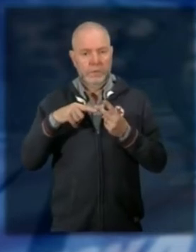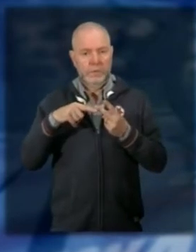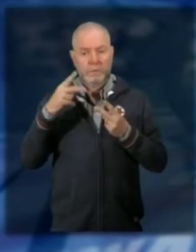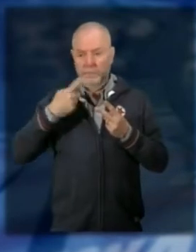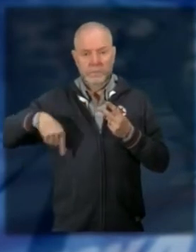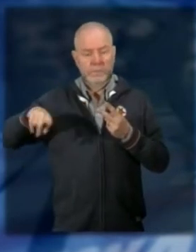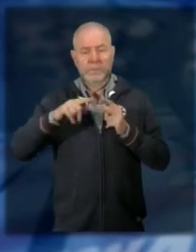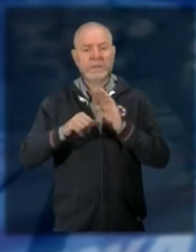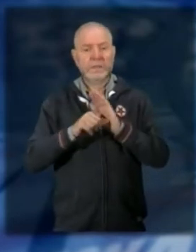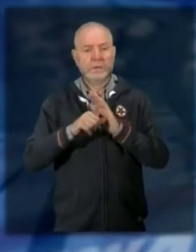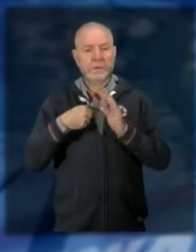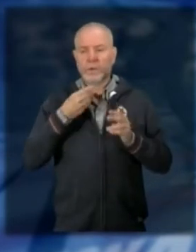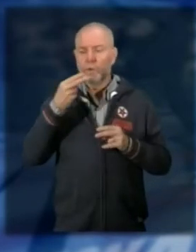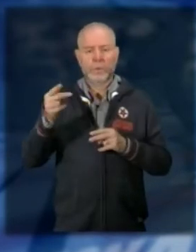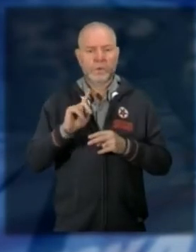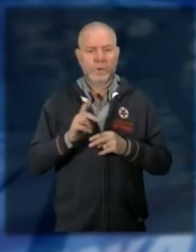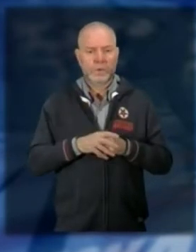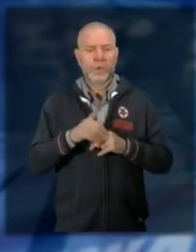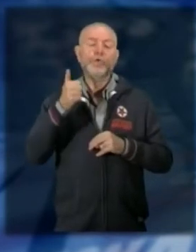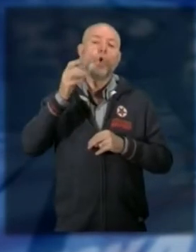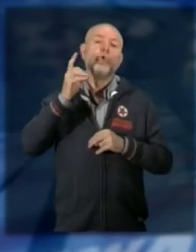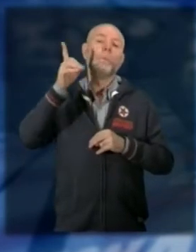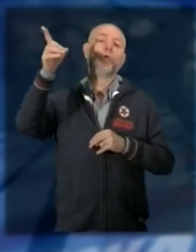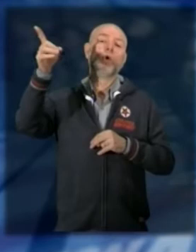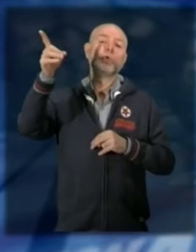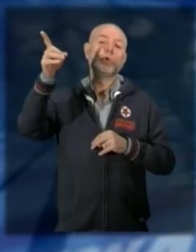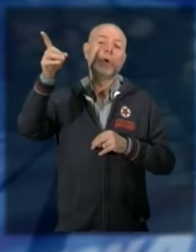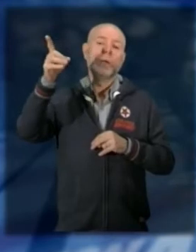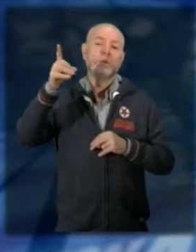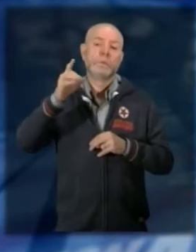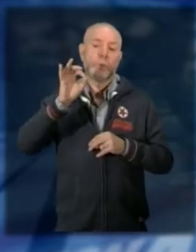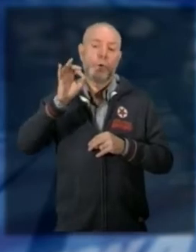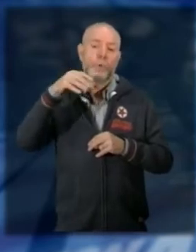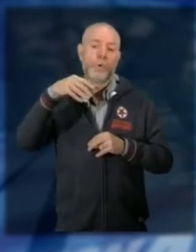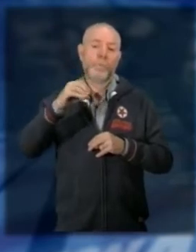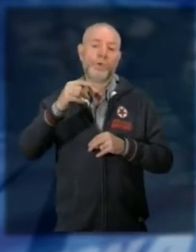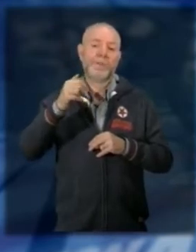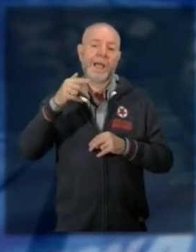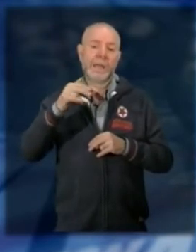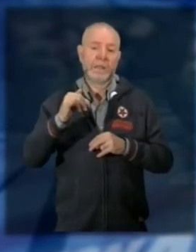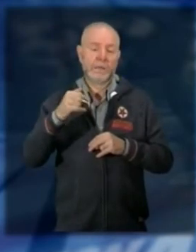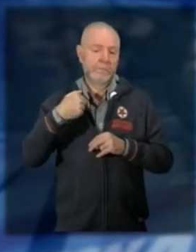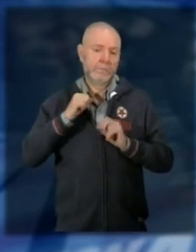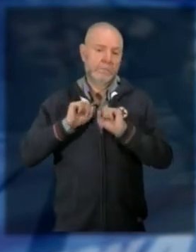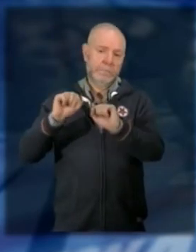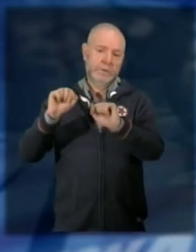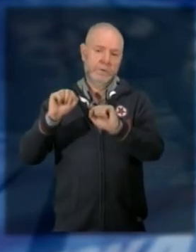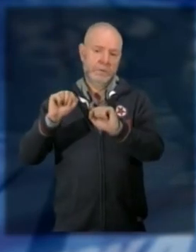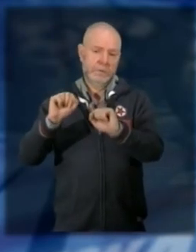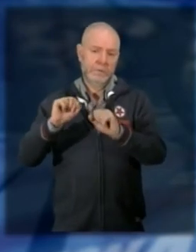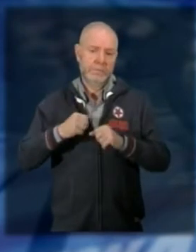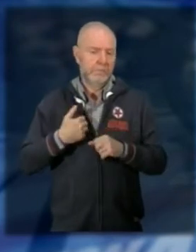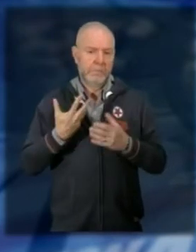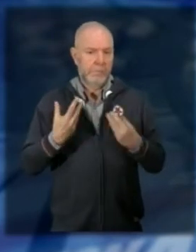sezioni aveva fatto salvo la sezione di Domodossola dove c'è Montani io che mi sono opposto ho evidentemente